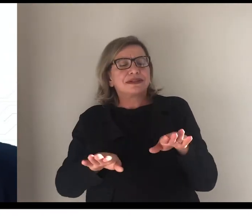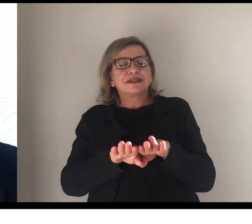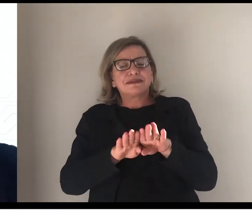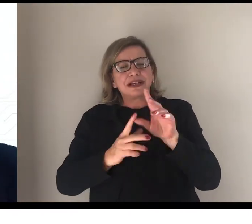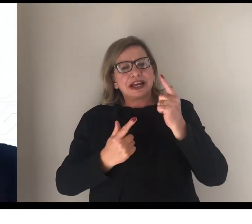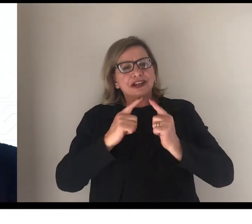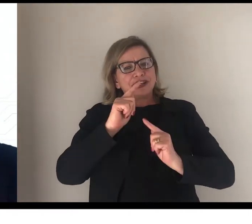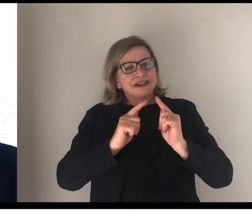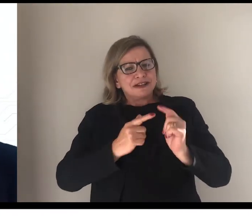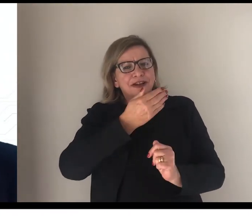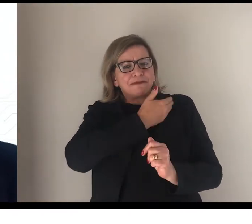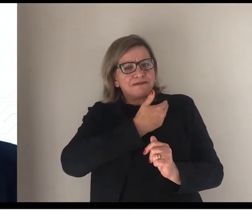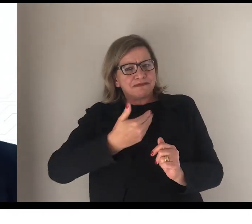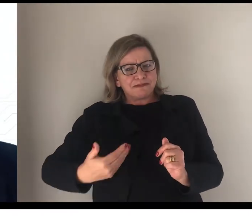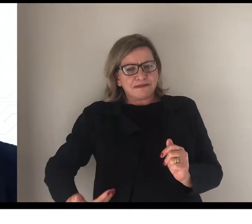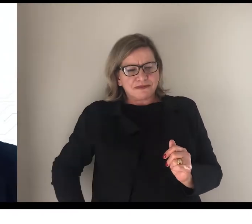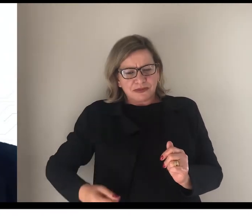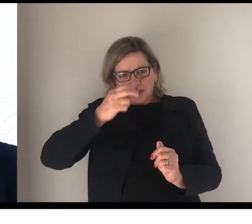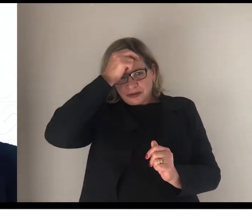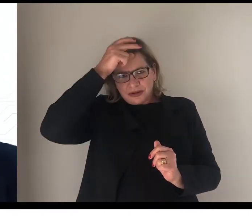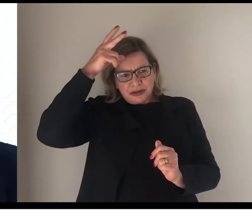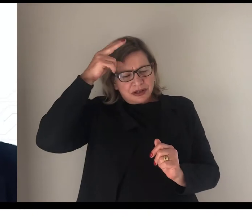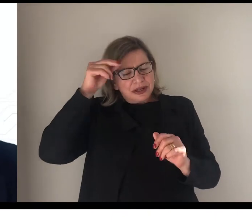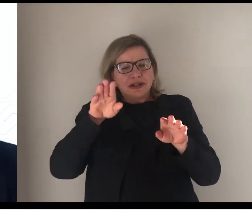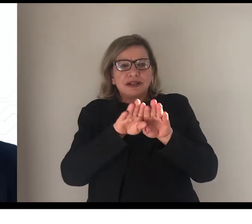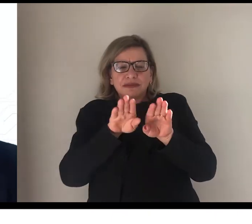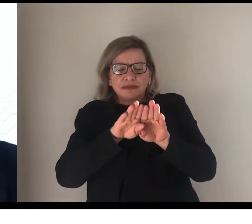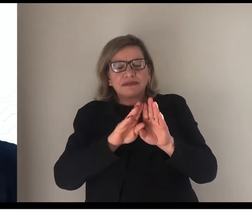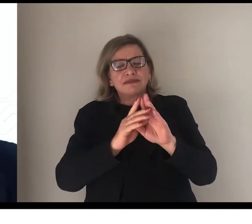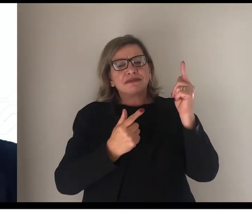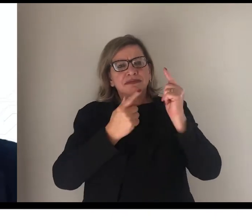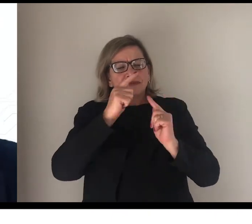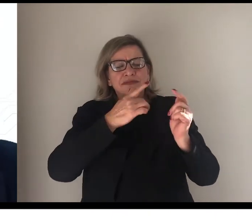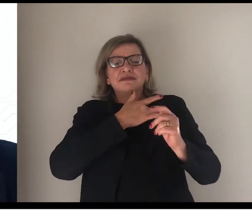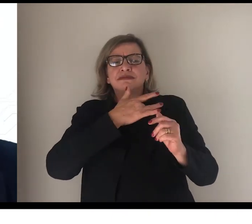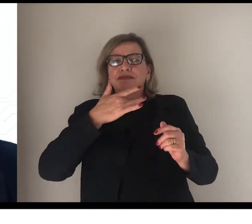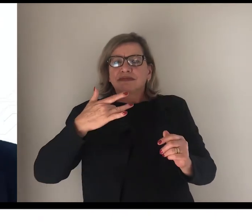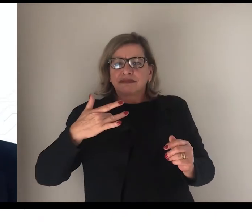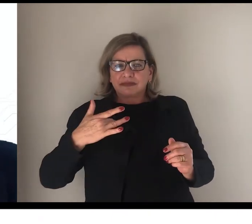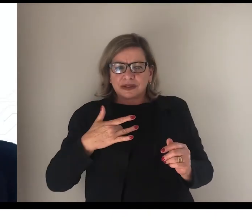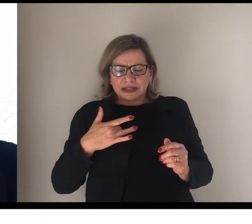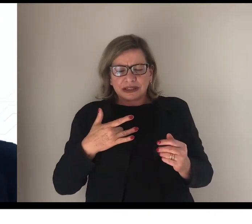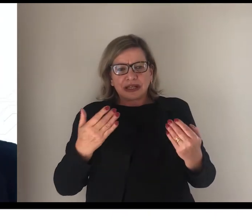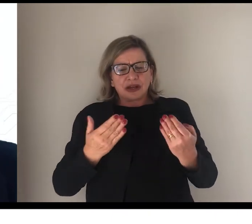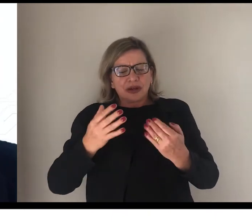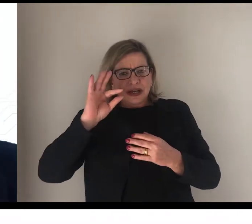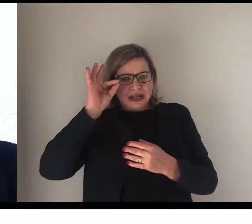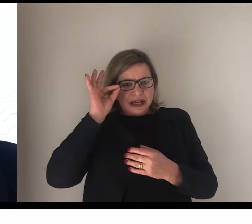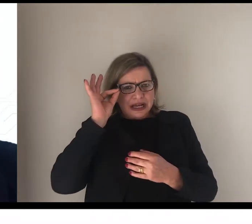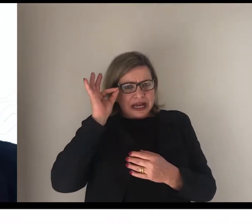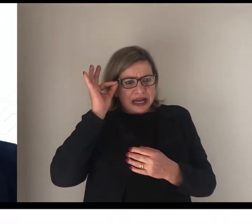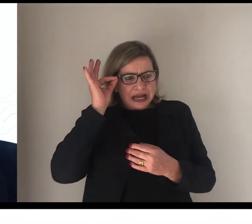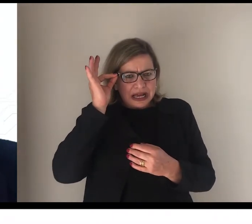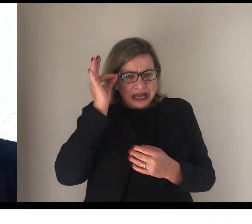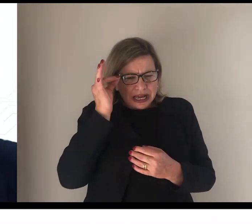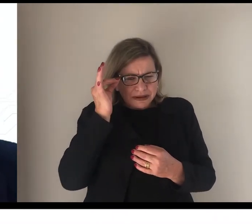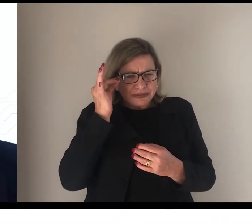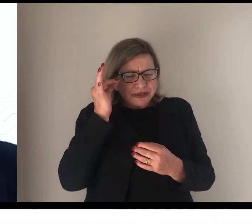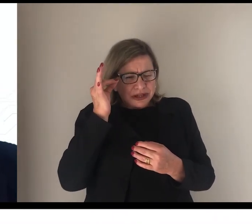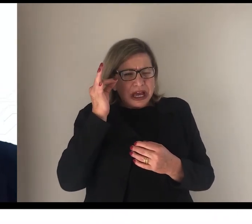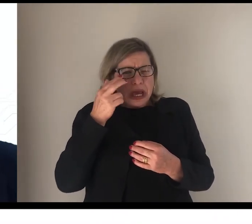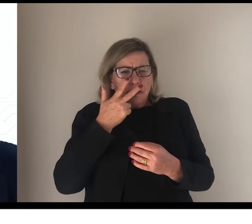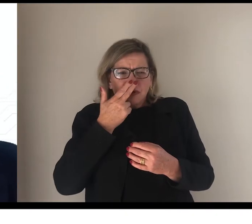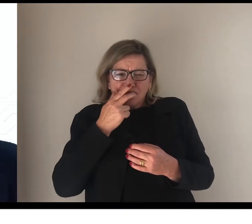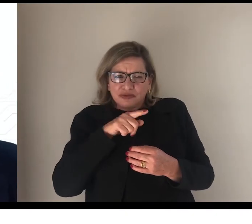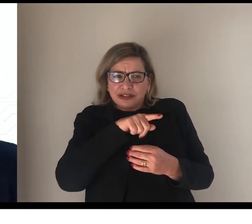Municipal e de Gestão da Saúde. E rapidamente vocês irão perceber